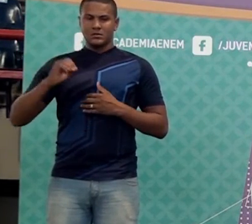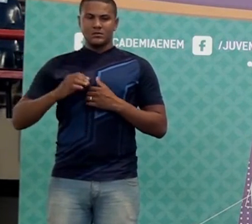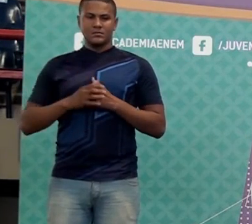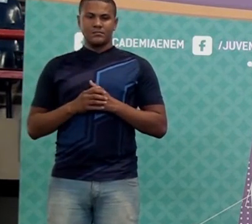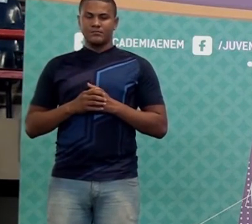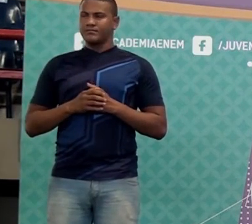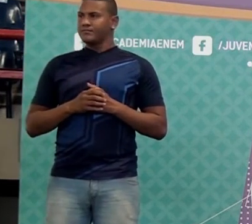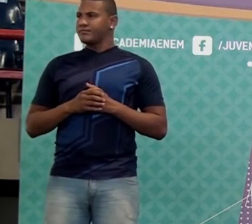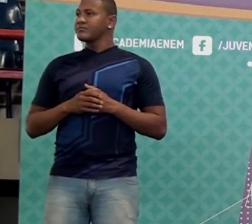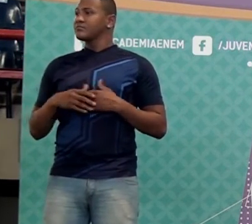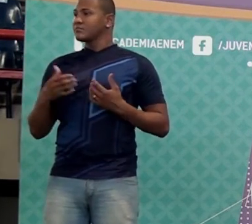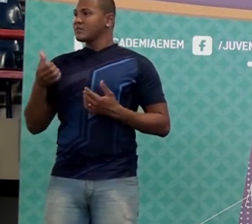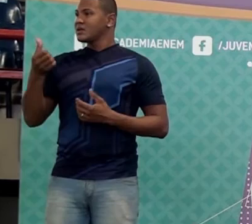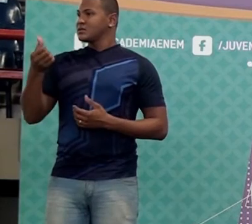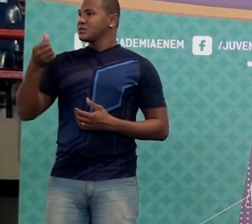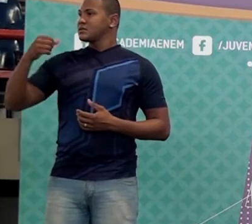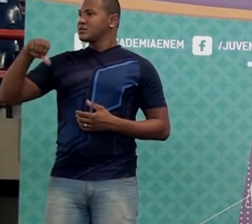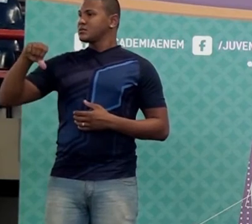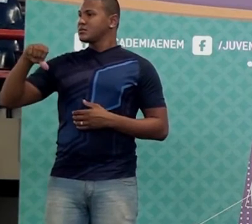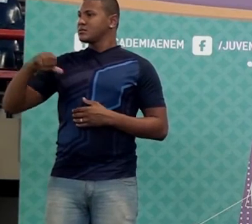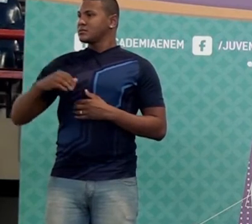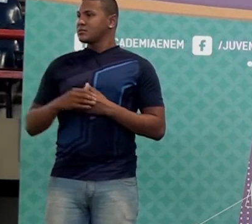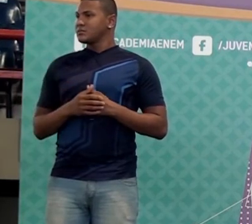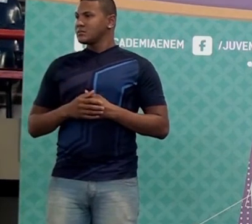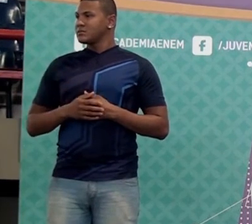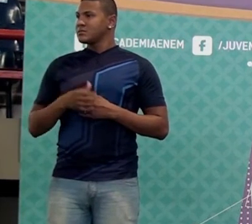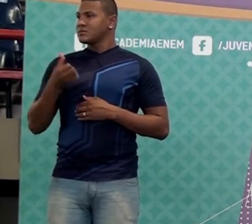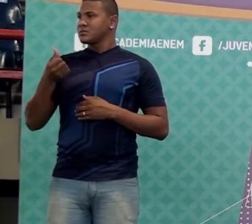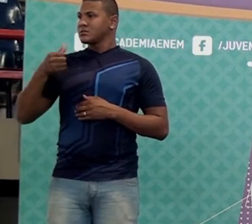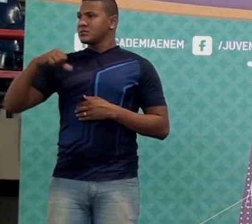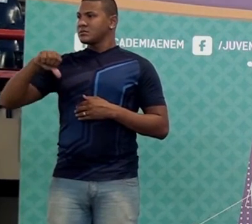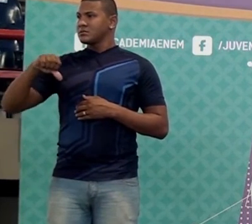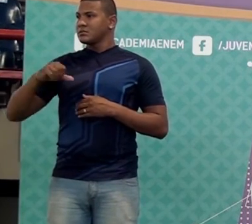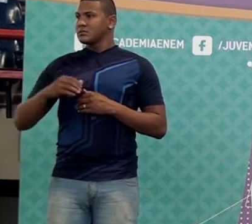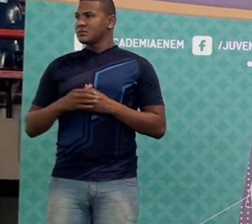Só tem dez segundos pra responder. Vinte por cento. Quanto é?